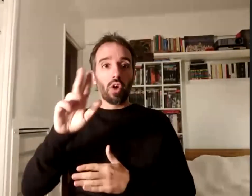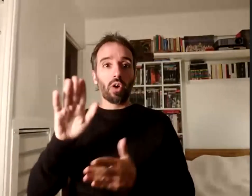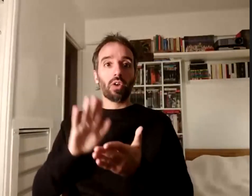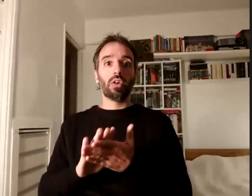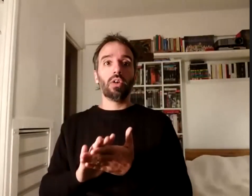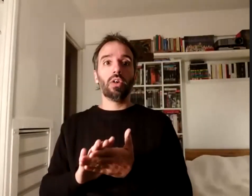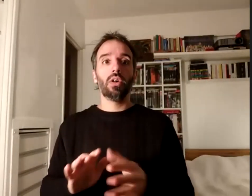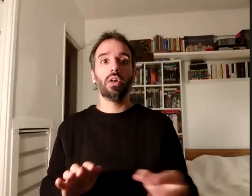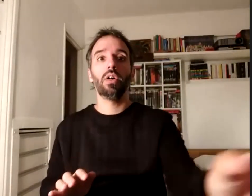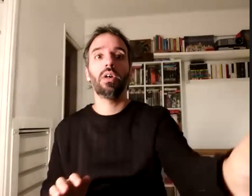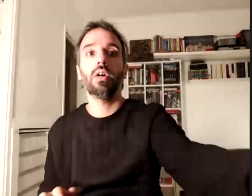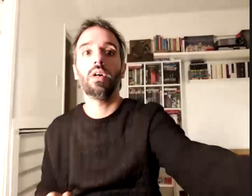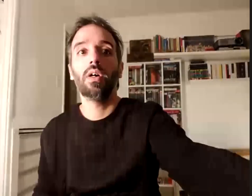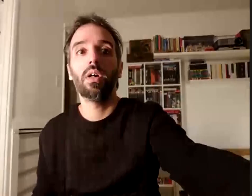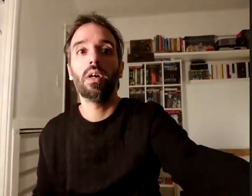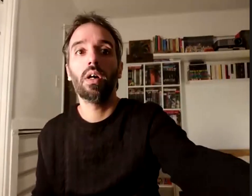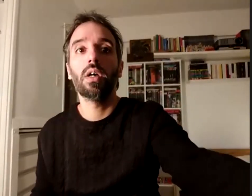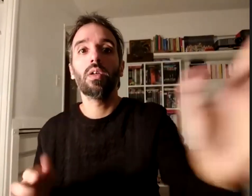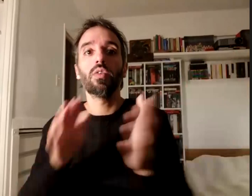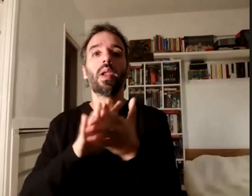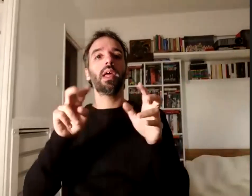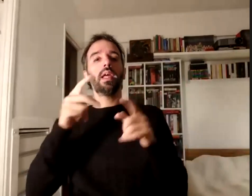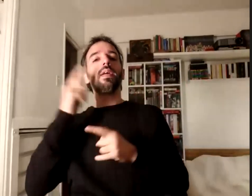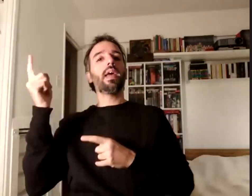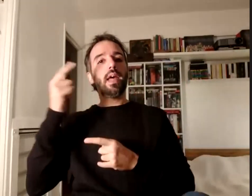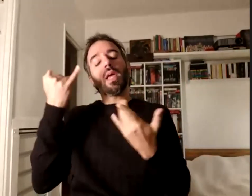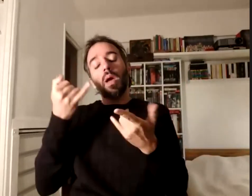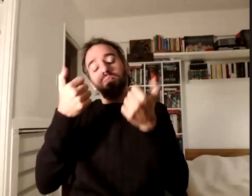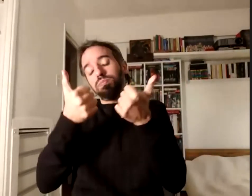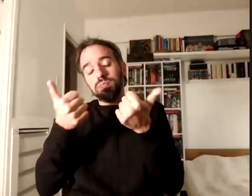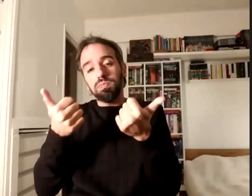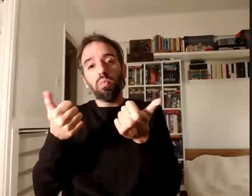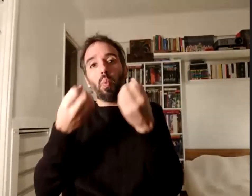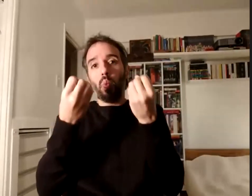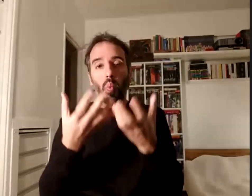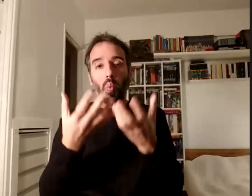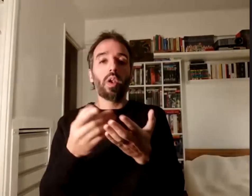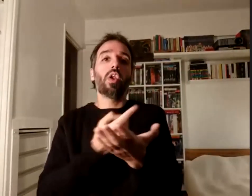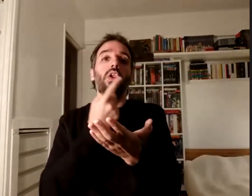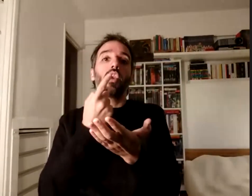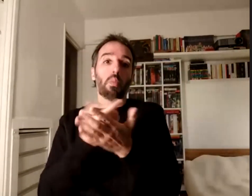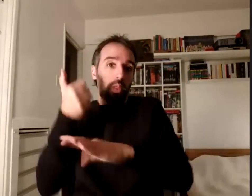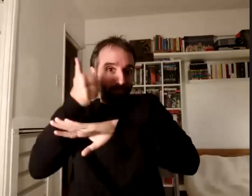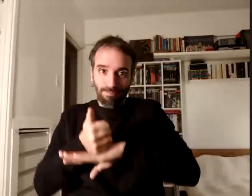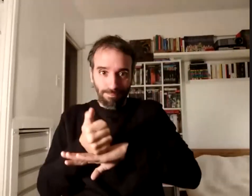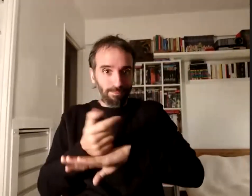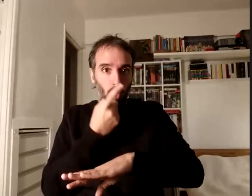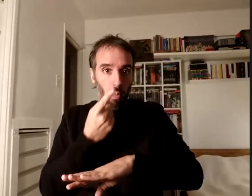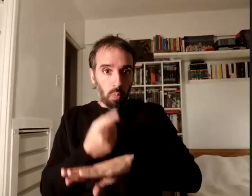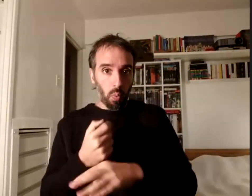electrónicos y demás, así que, bueno, no pudo estar presente, pero me llamó hace un ratito